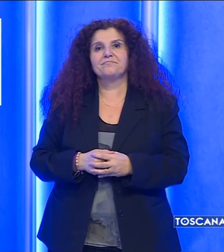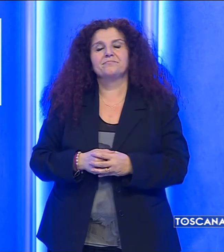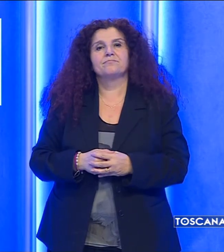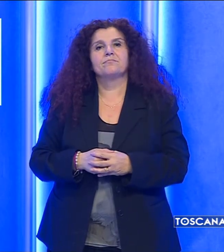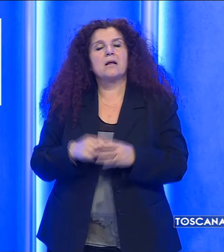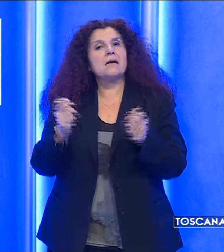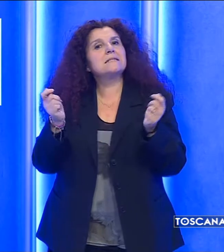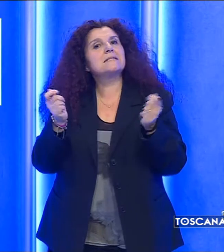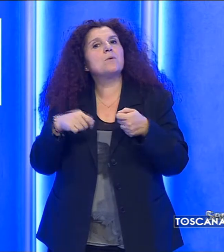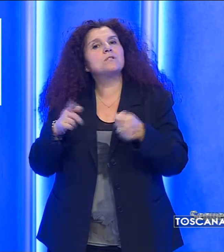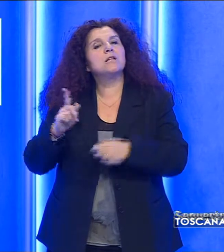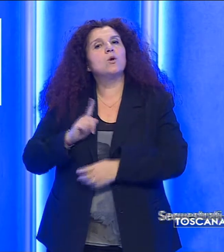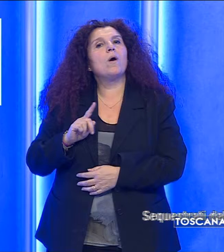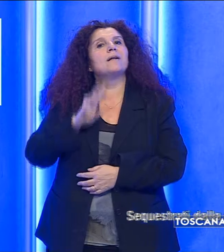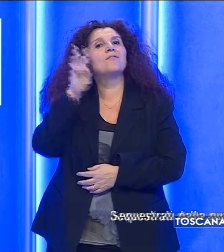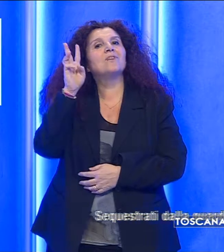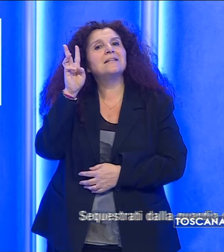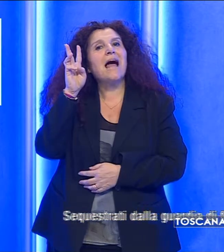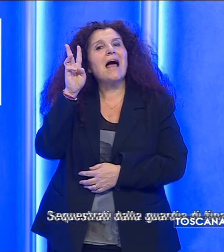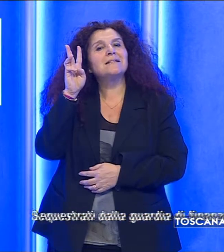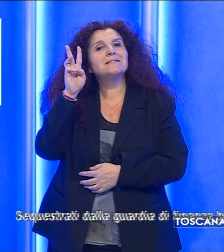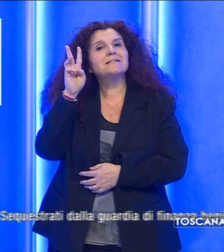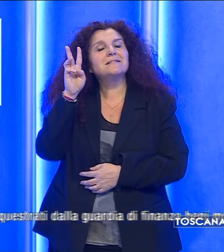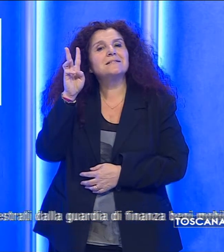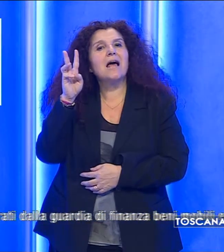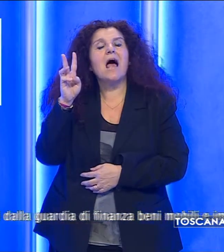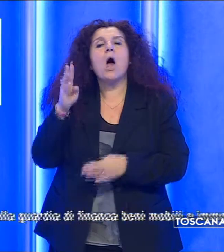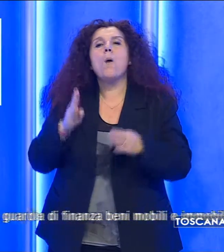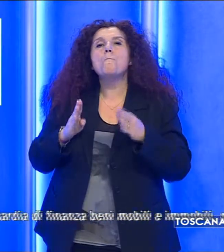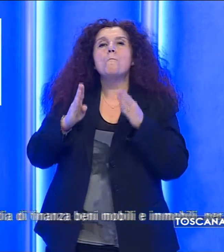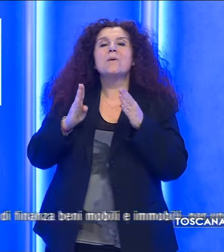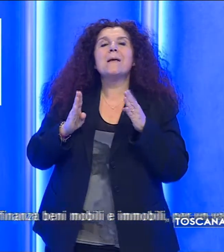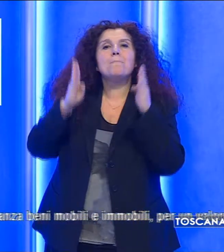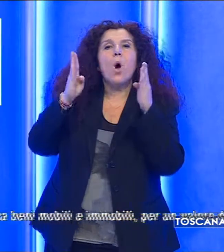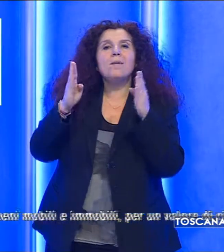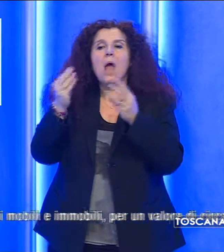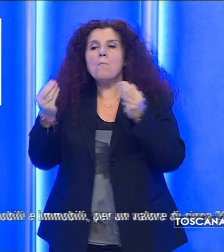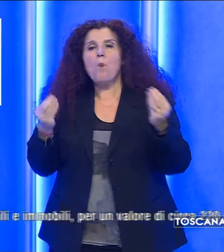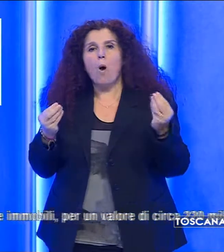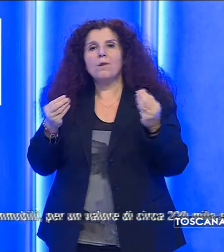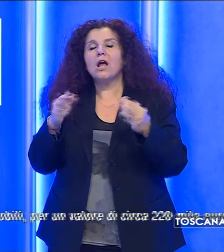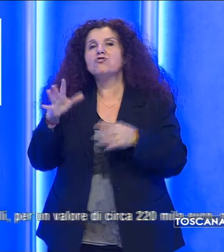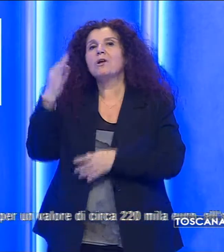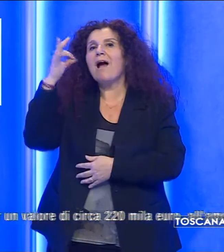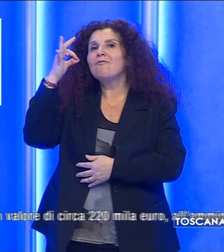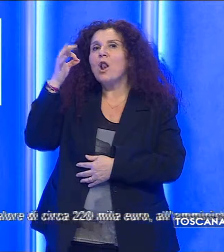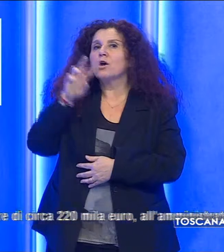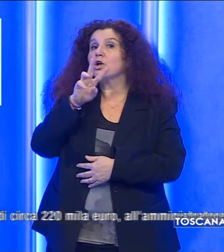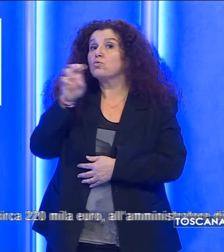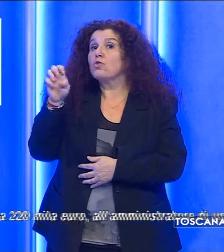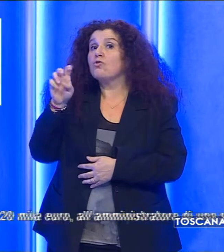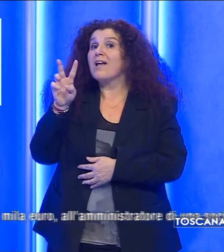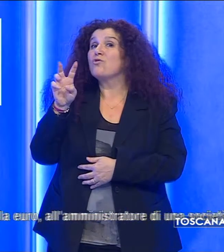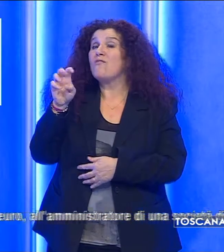Sequestrati dalla Guardia di Finanza beni mobili e immobili per un valore di circa 220